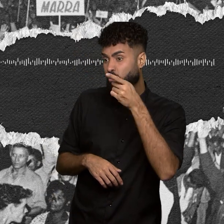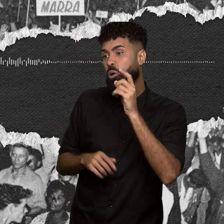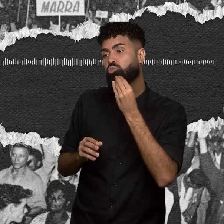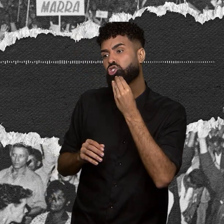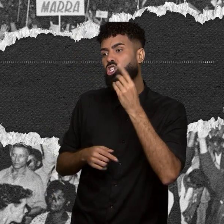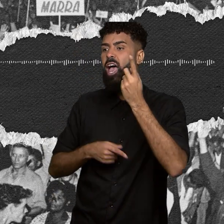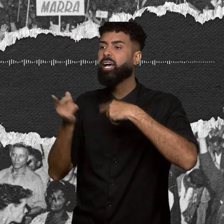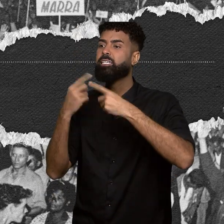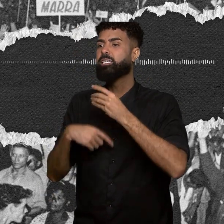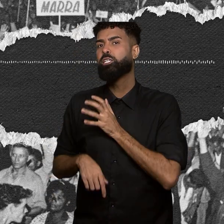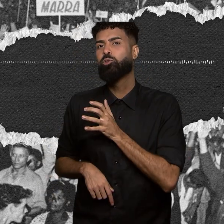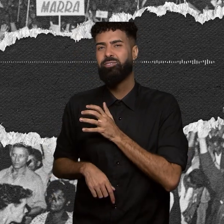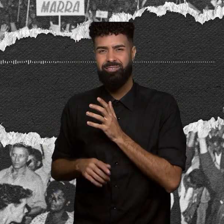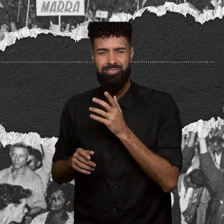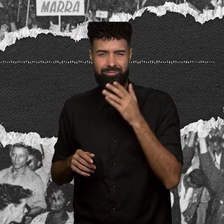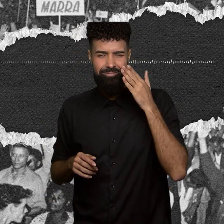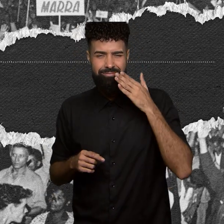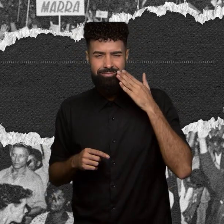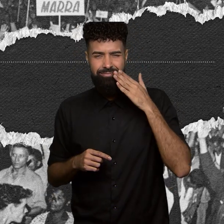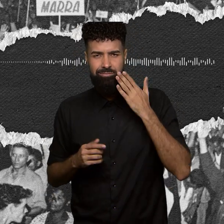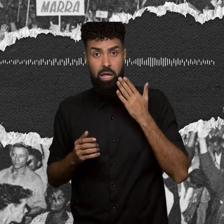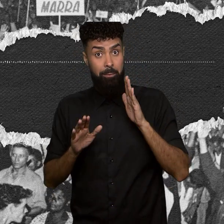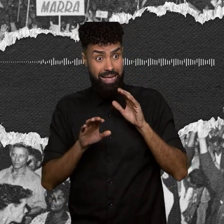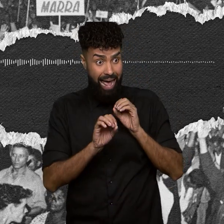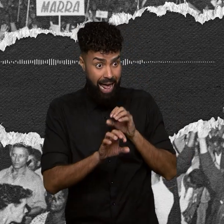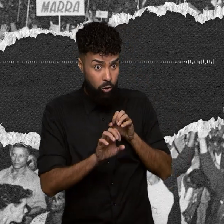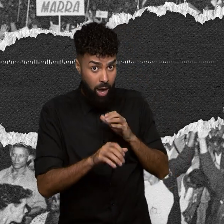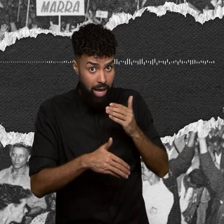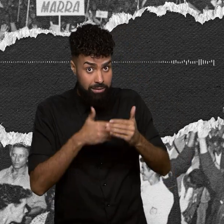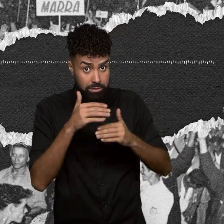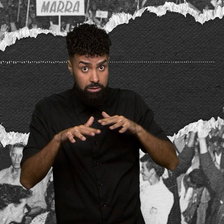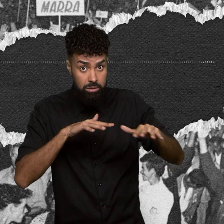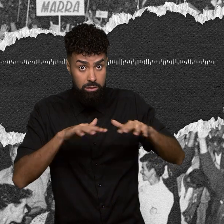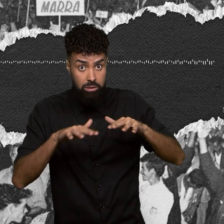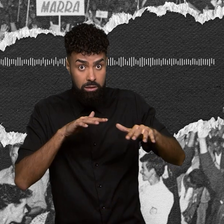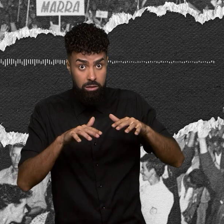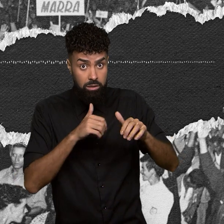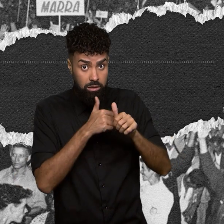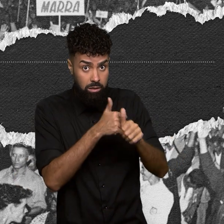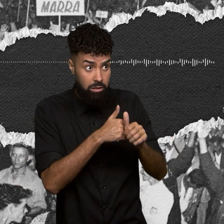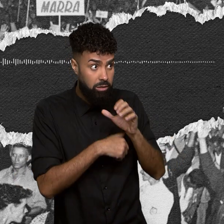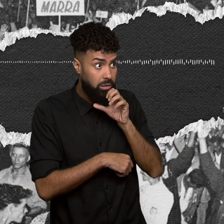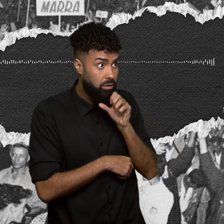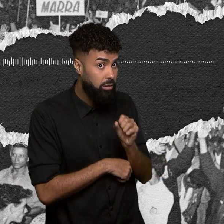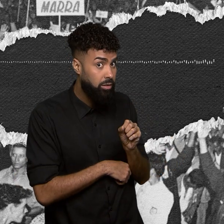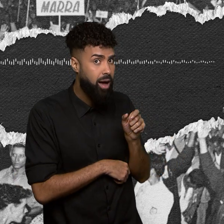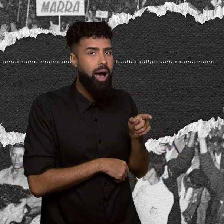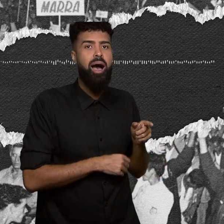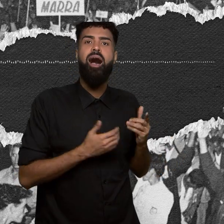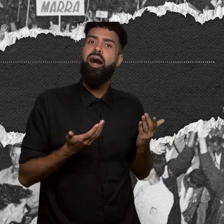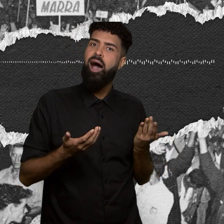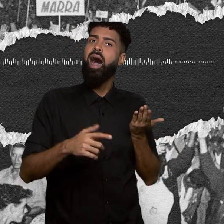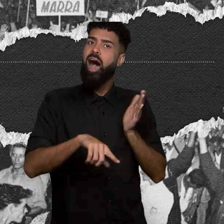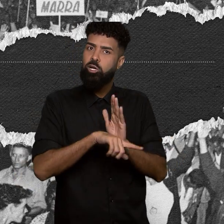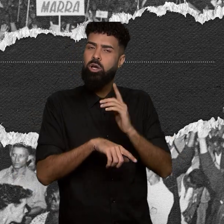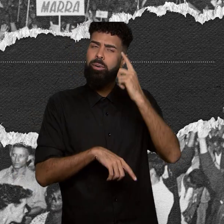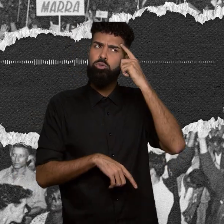toda a ação educativa orientada pelo pensamento freiriano ajuda a desmentir